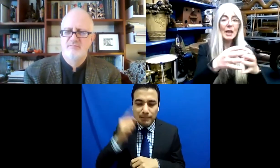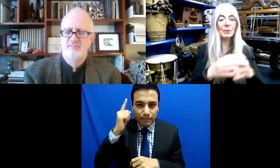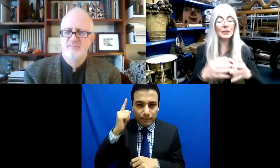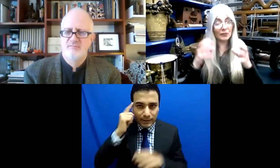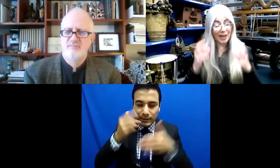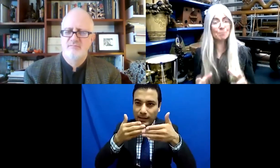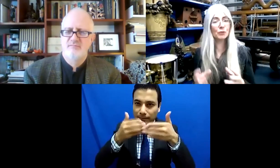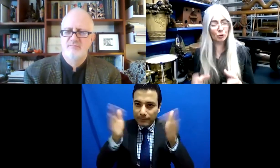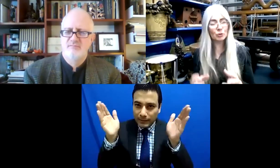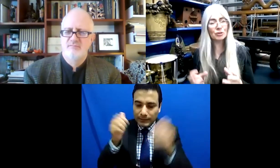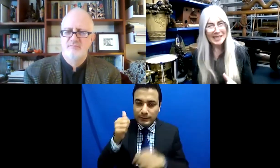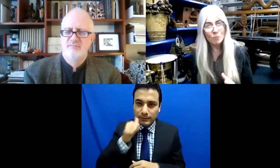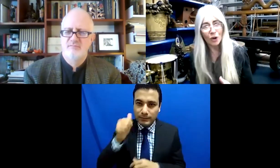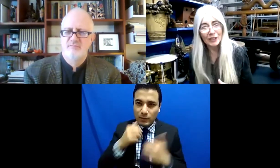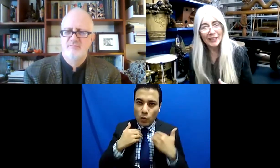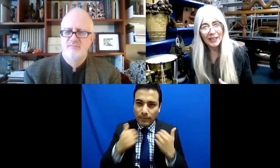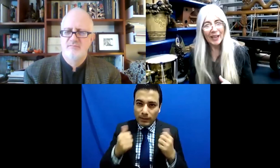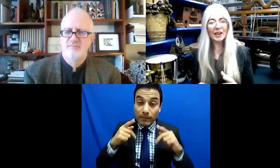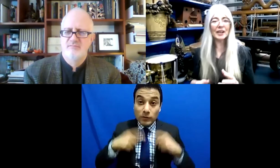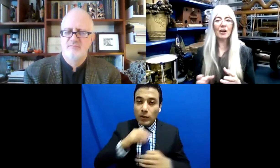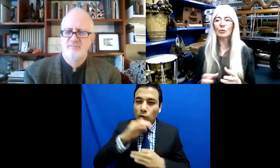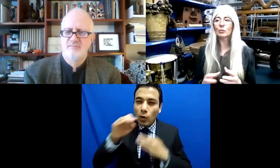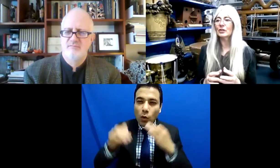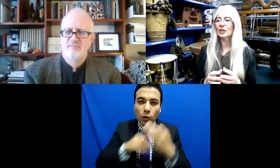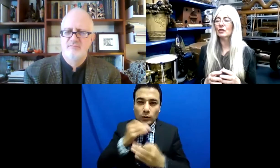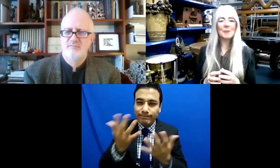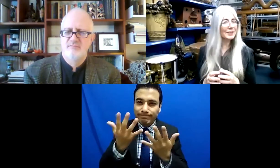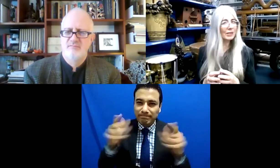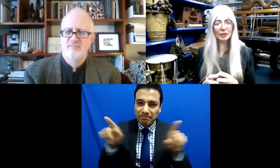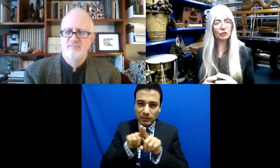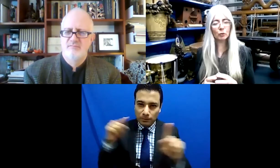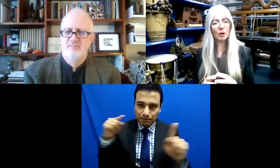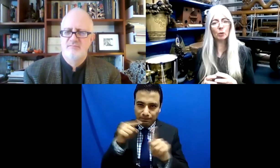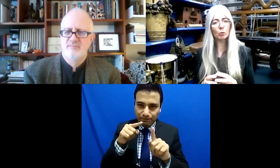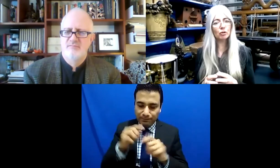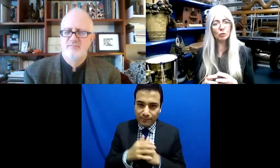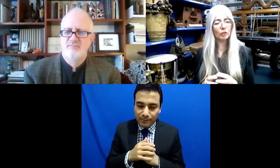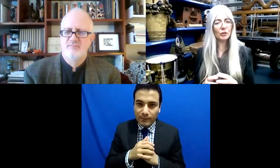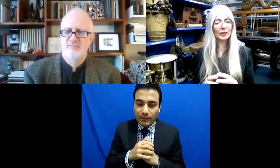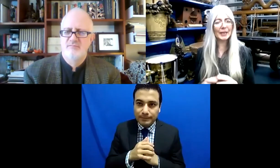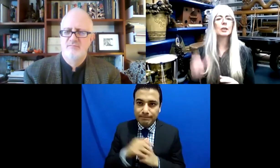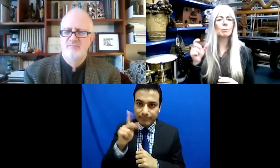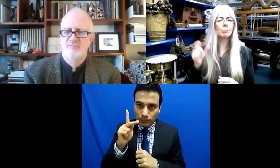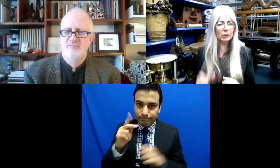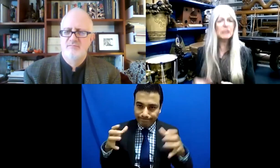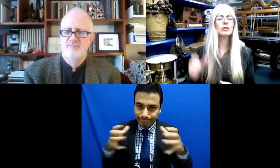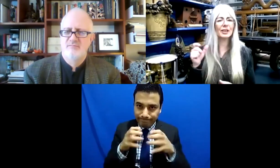que todos buscamos lo mismo. Pero tenemos que trabajar en equipo